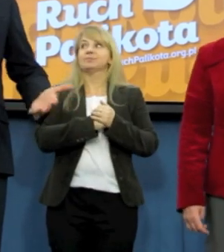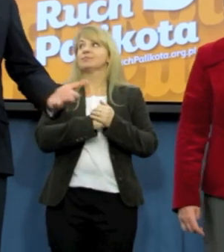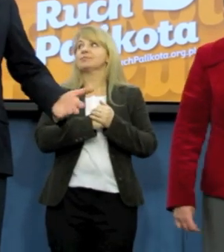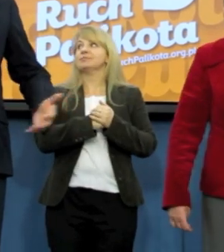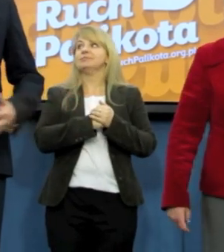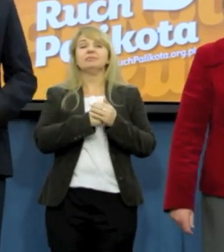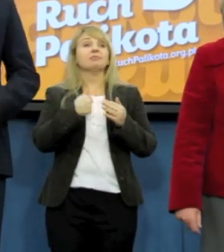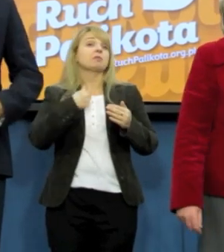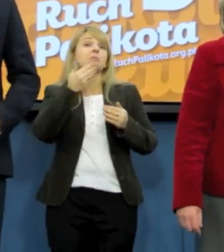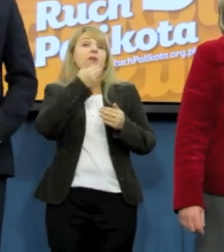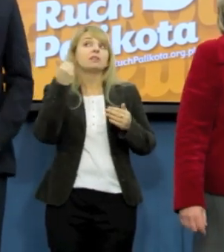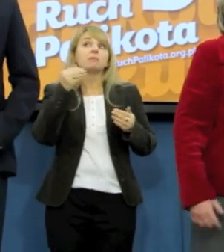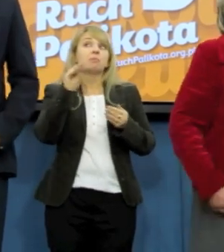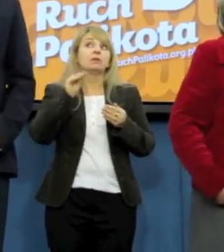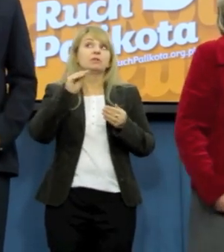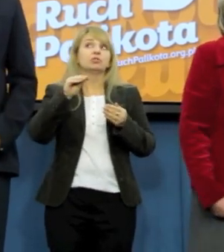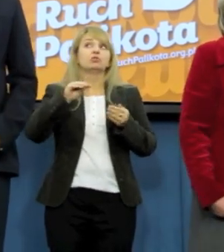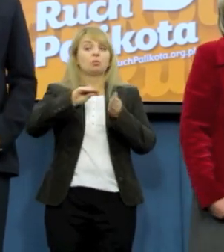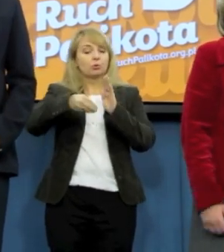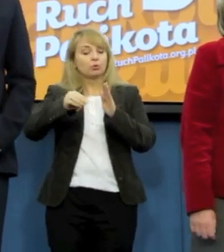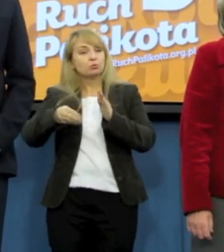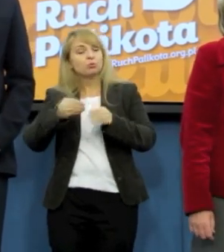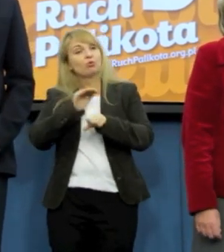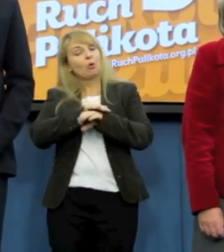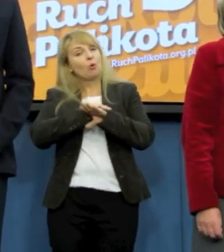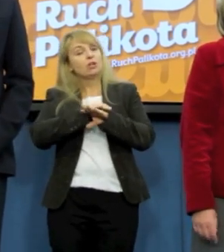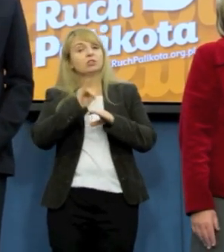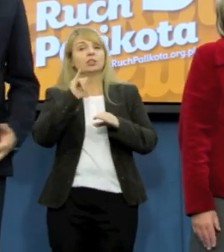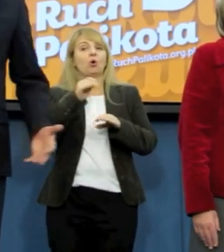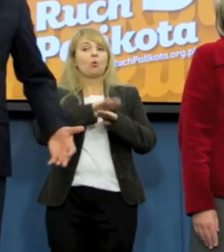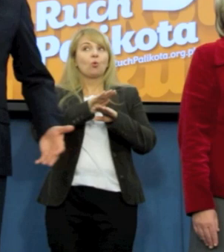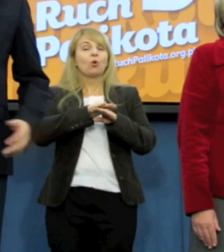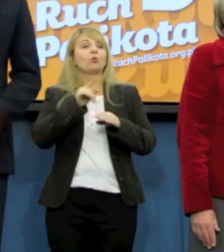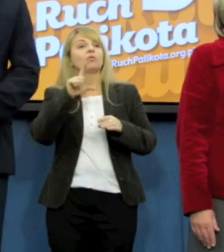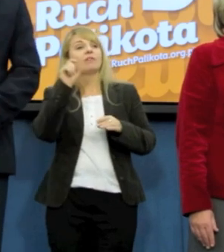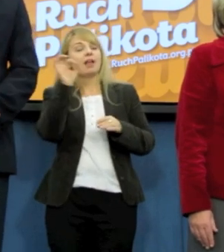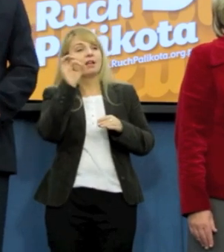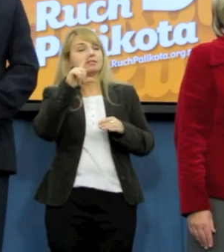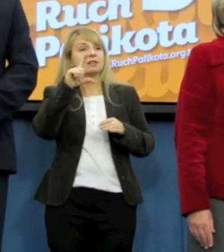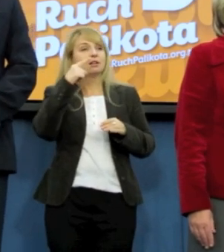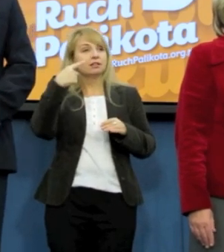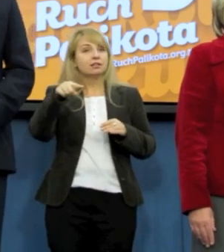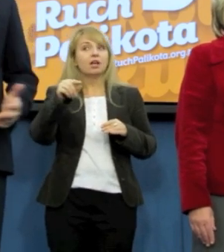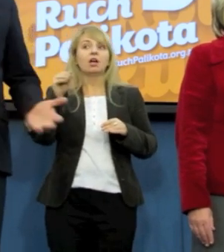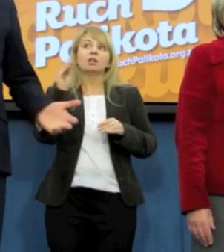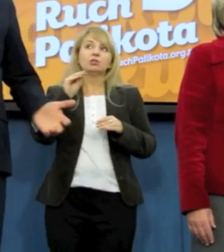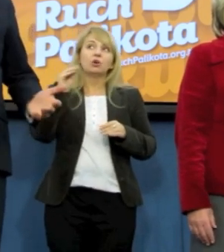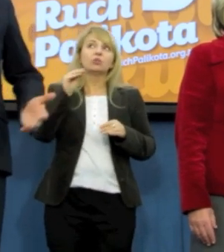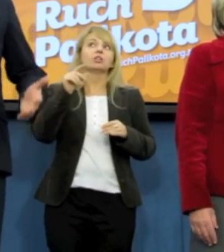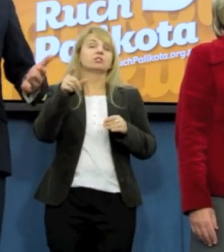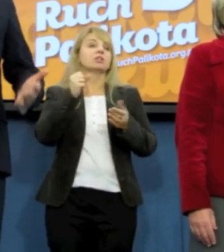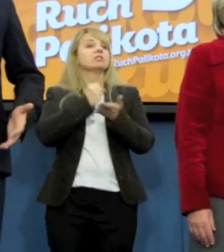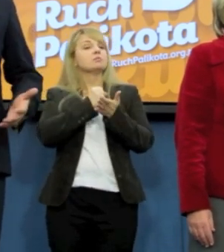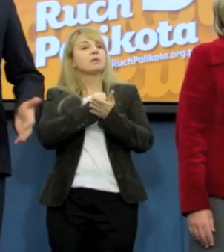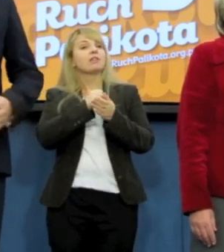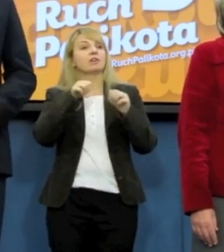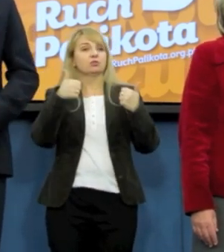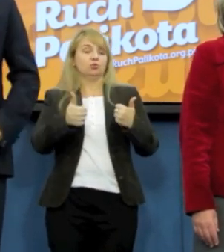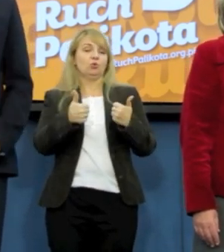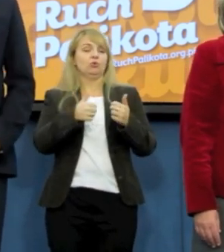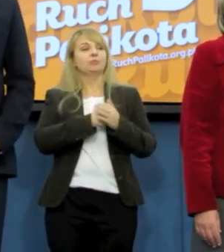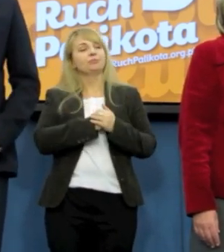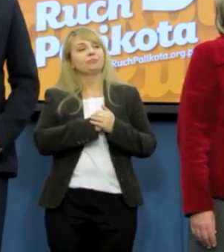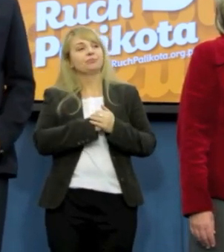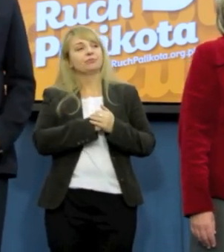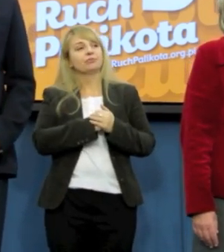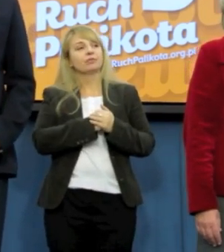nie mamy podpisów koleżanek i kolegów z SRD, to po prostu sprawa stoi w miejscu.